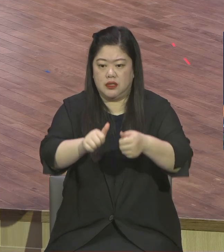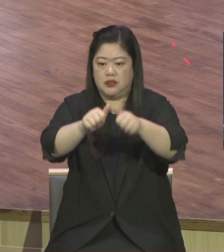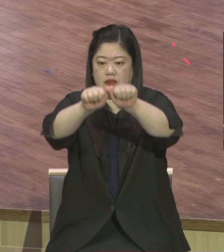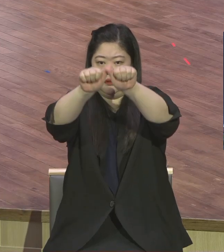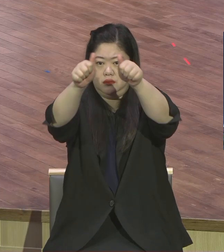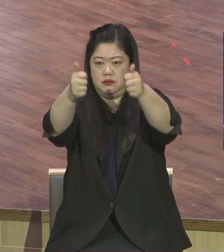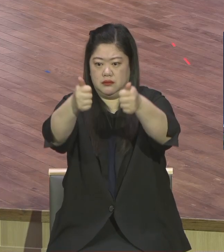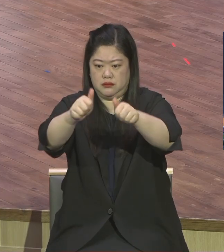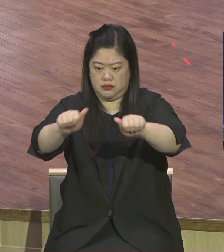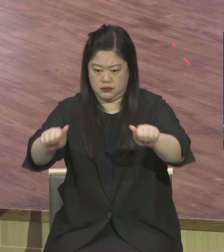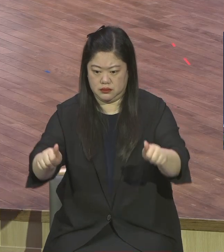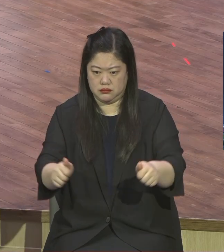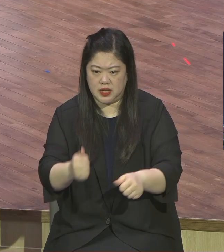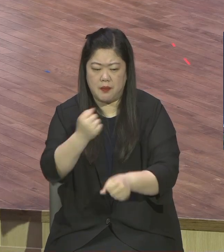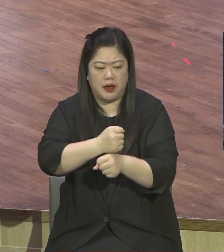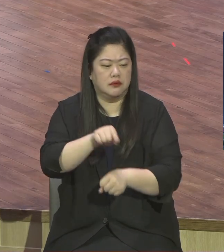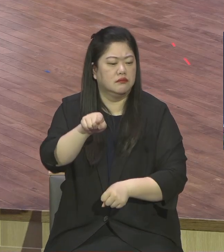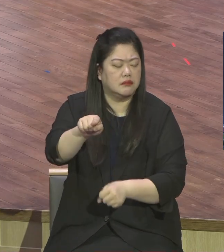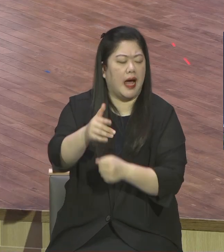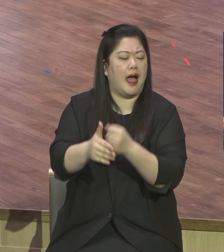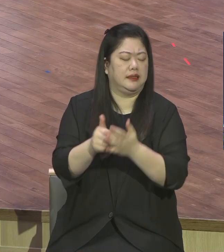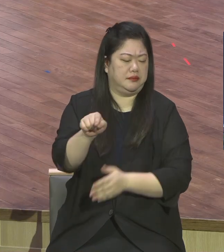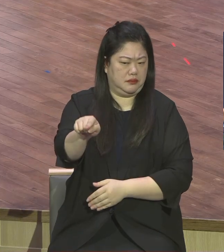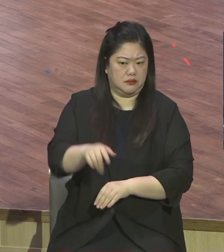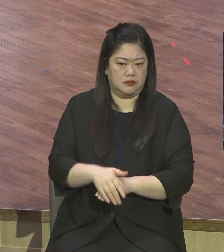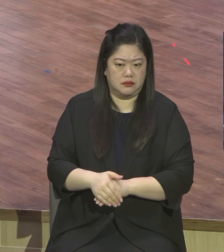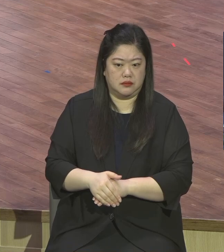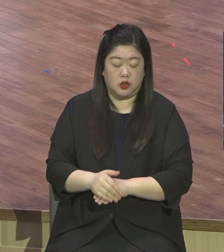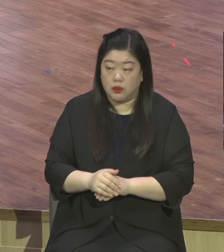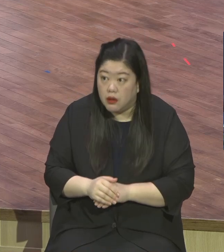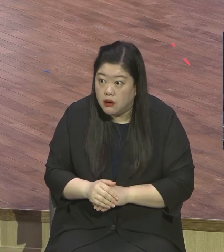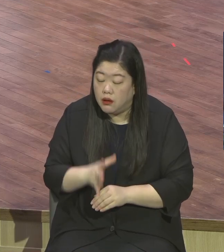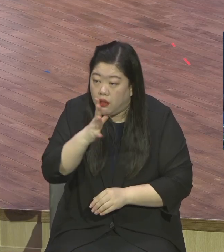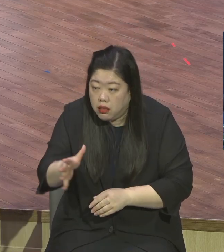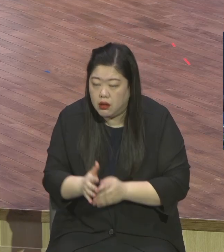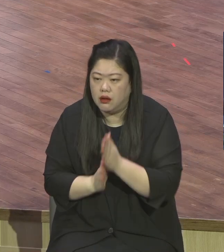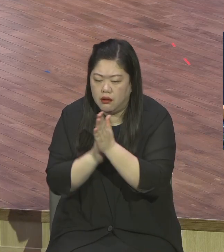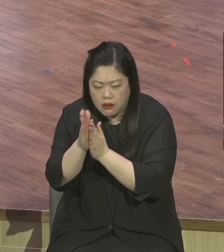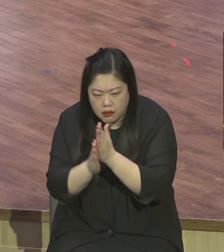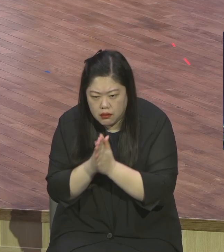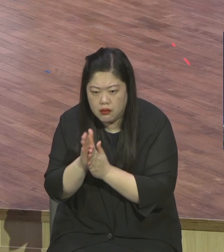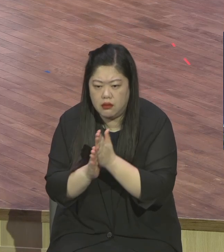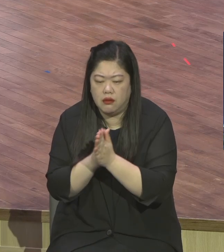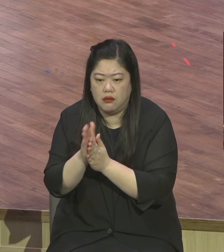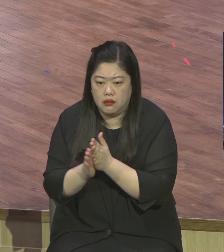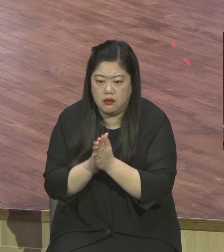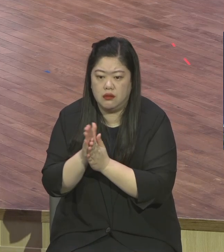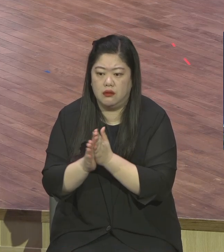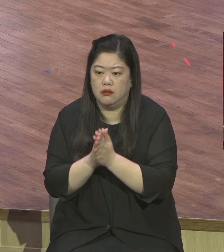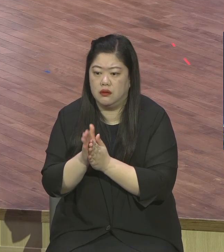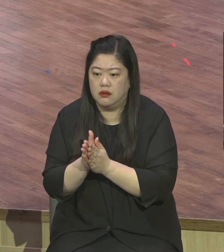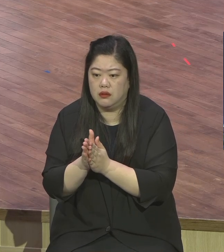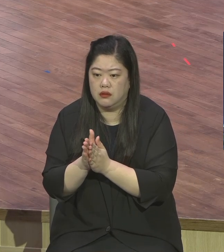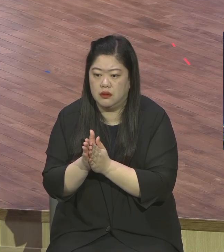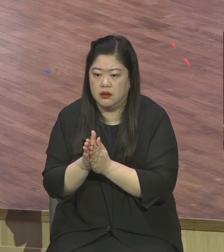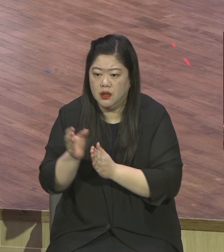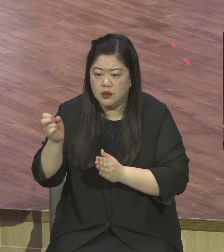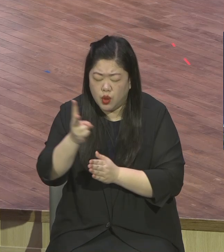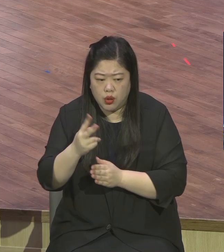육신조로 눌리고 생활조로 눌리고 어려우고 힘드니까 막 무속인 찾다가 답 달라고 무속인이 얼마나 고통